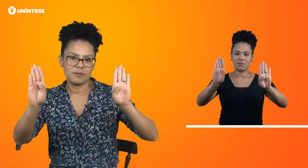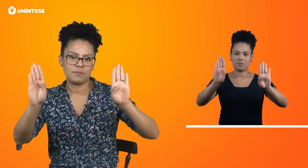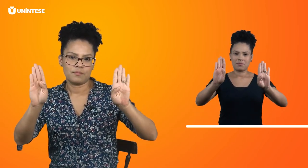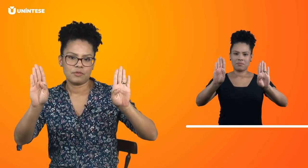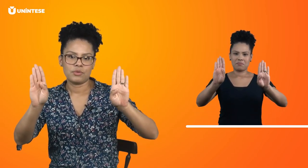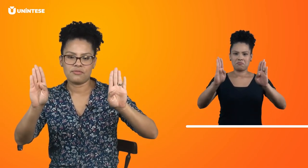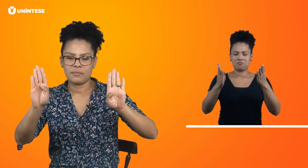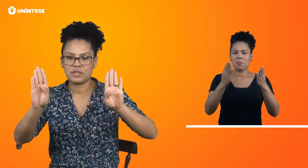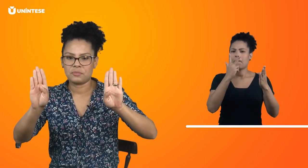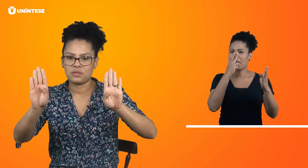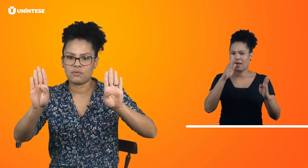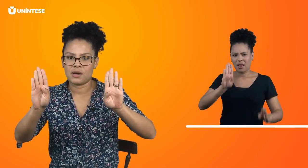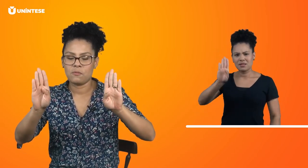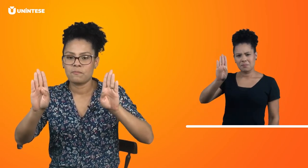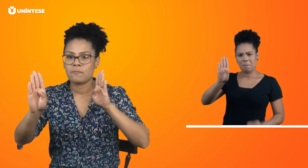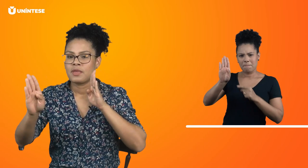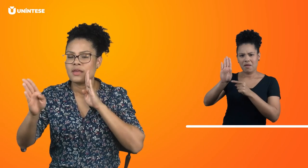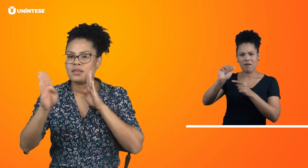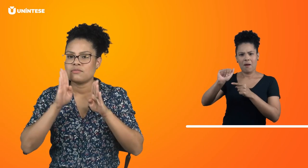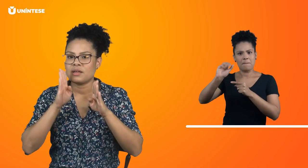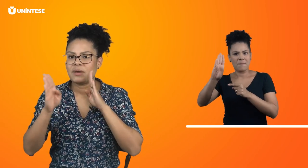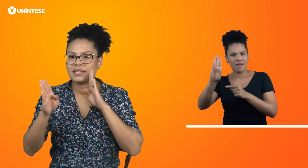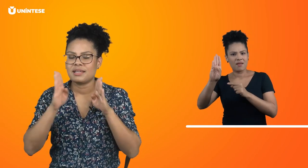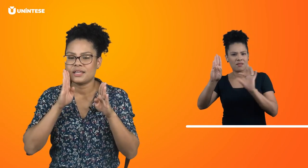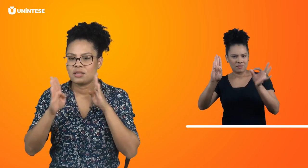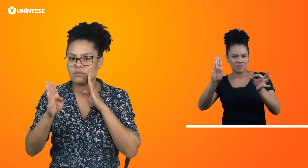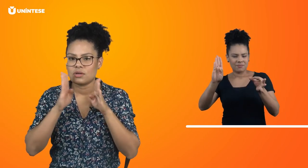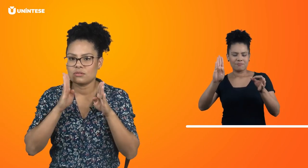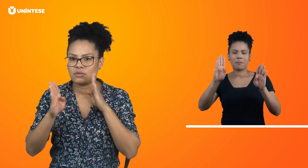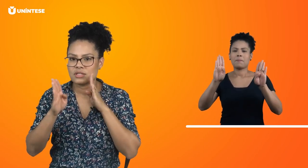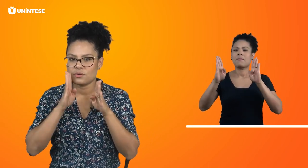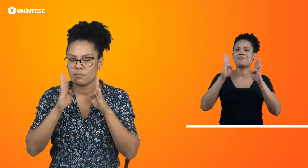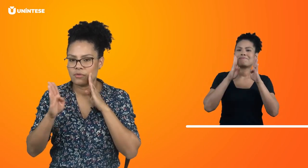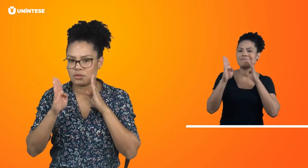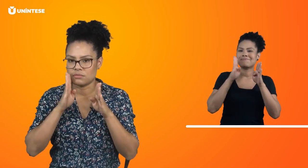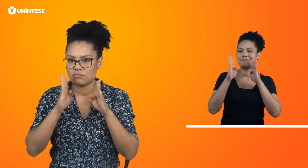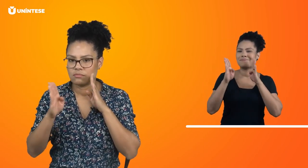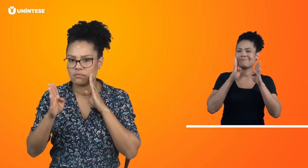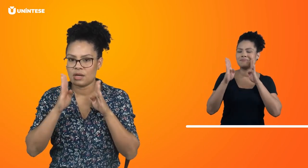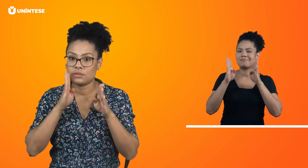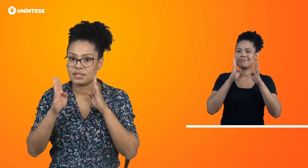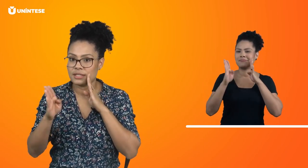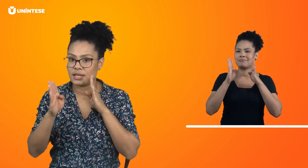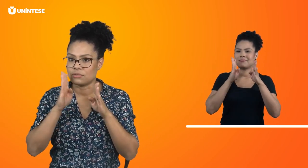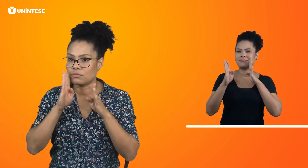do alfabeto manual. E vai bater aqui no canto da sua boca. Alternado.